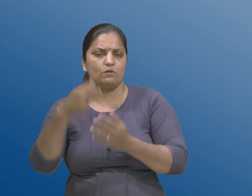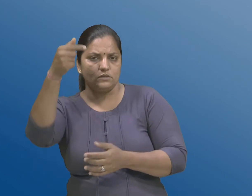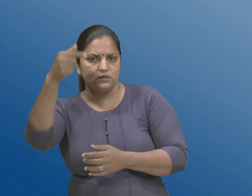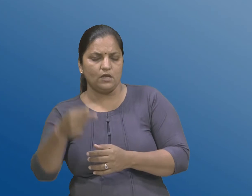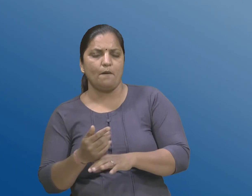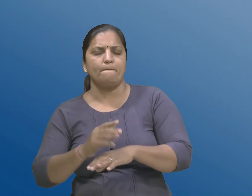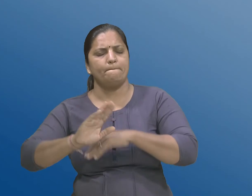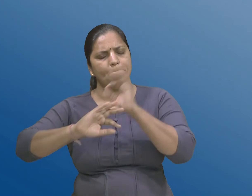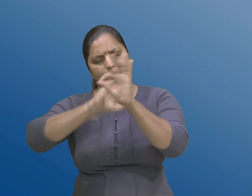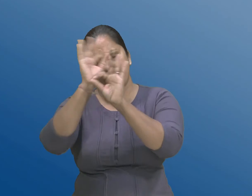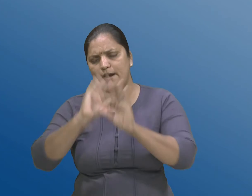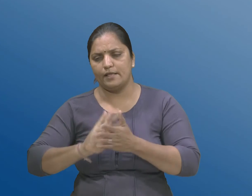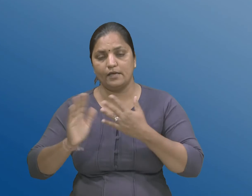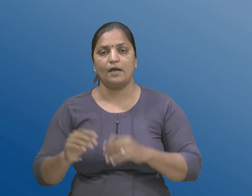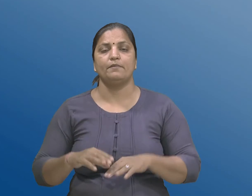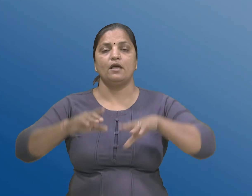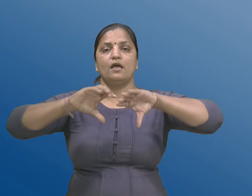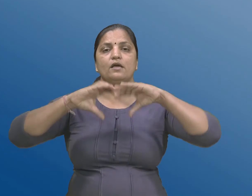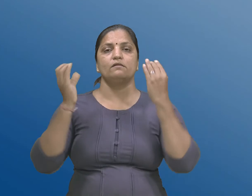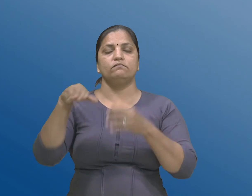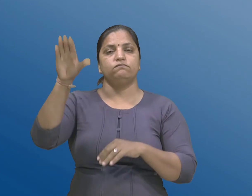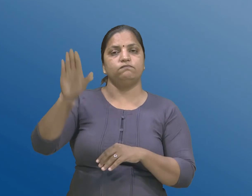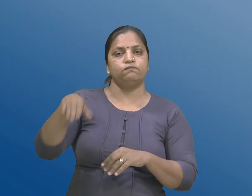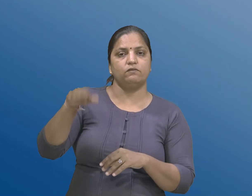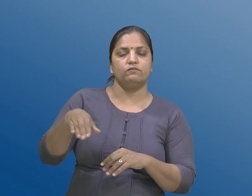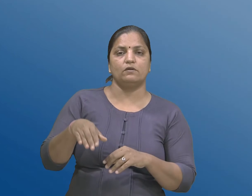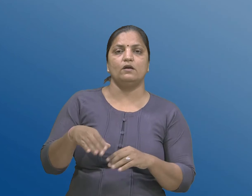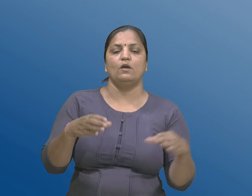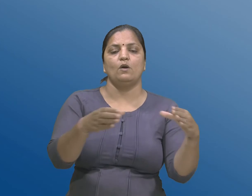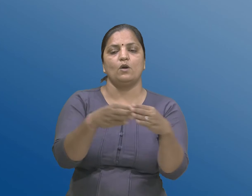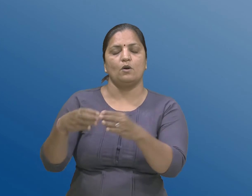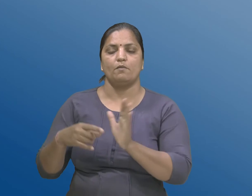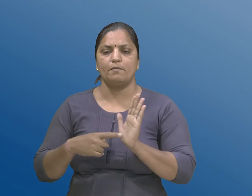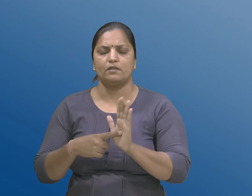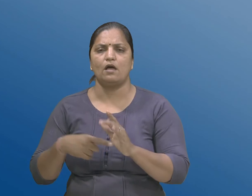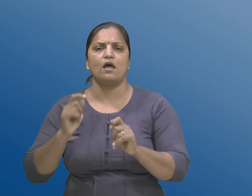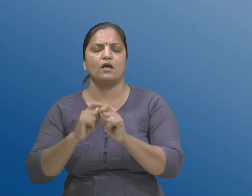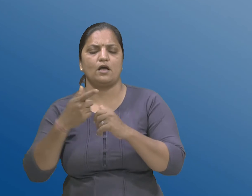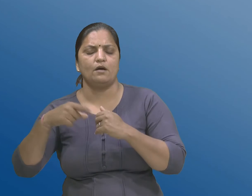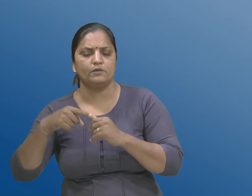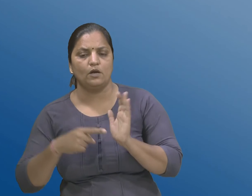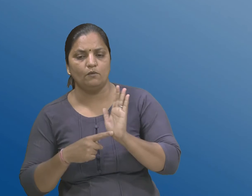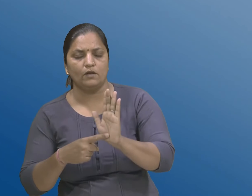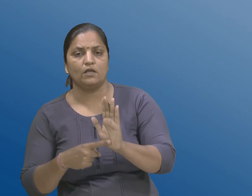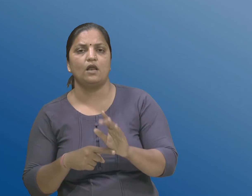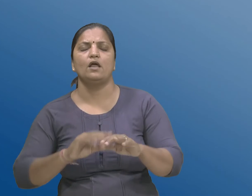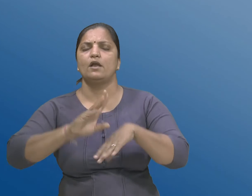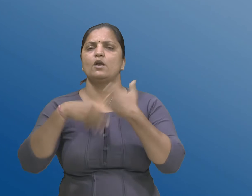पछी तरतज संसदना दरेक क्रुह समक्ष सत्र चालू होई त्यारेकुल 30 दिवसना समय गाला माटे